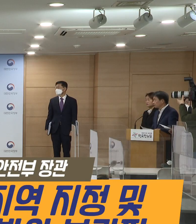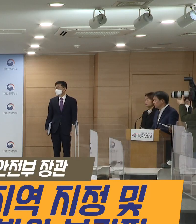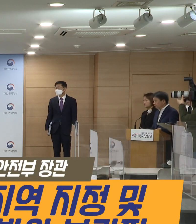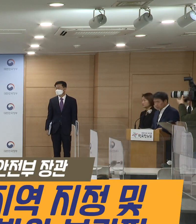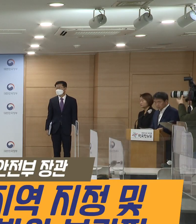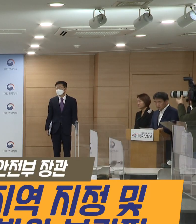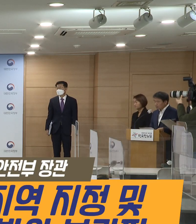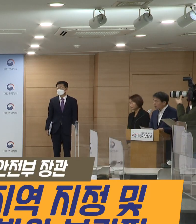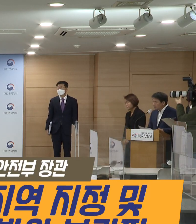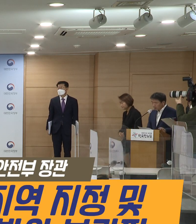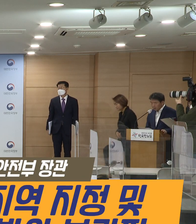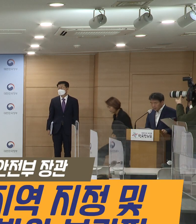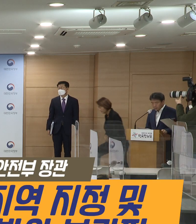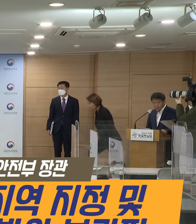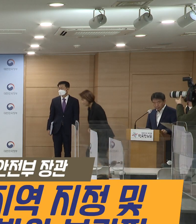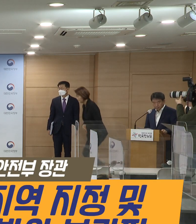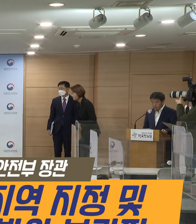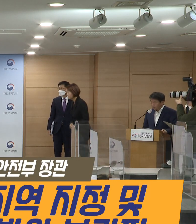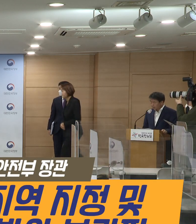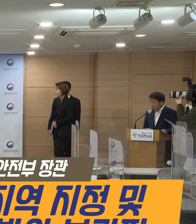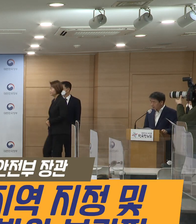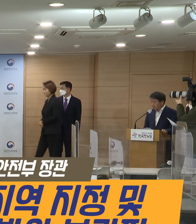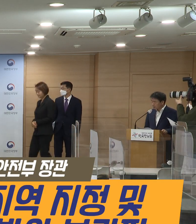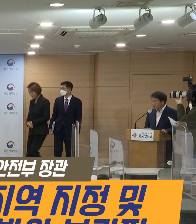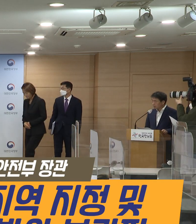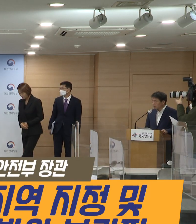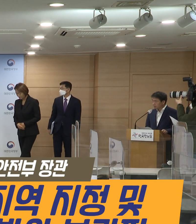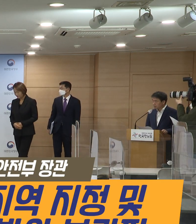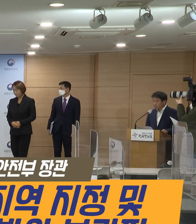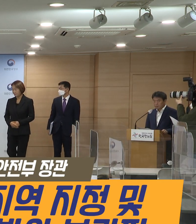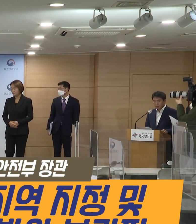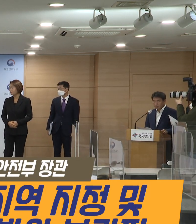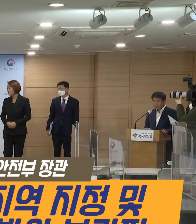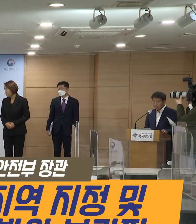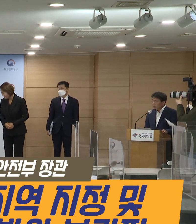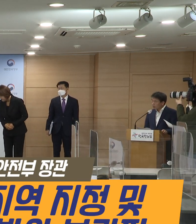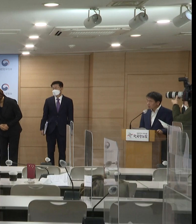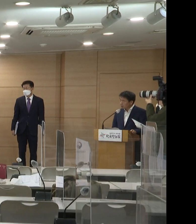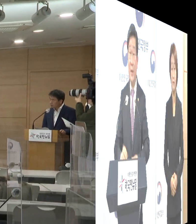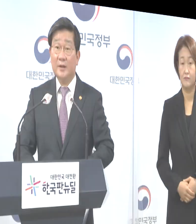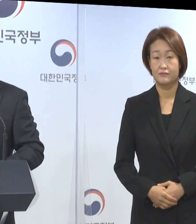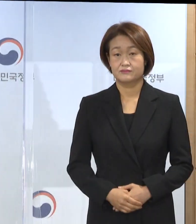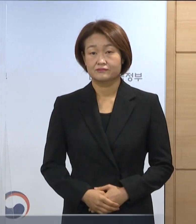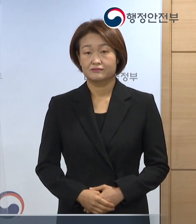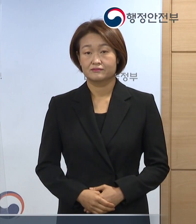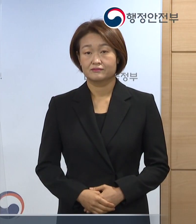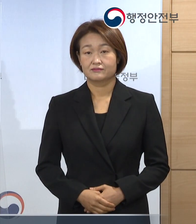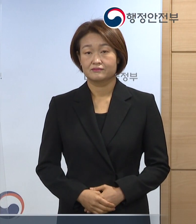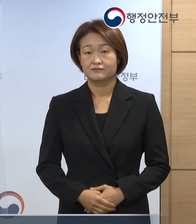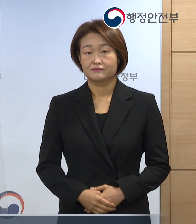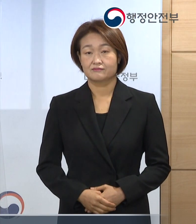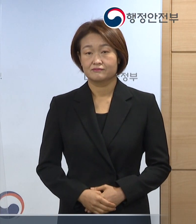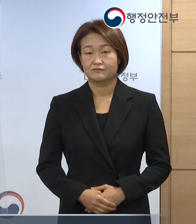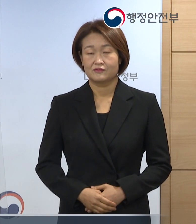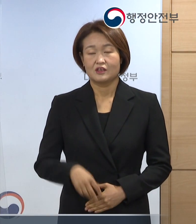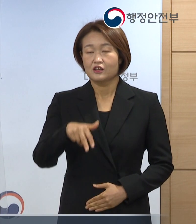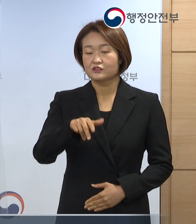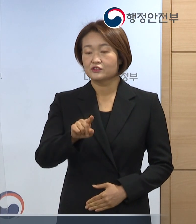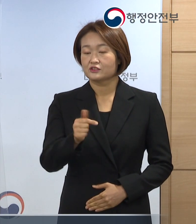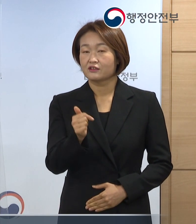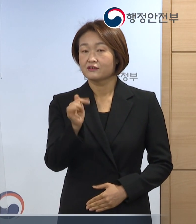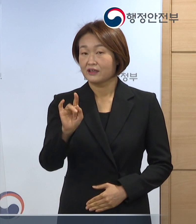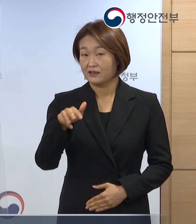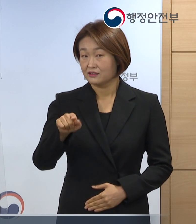지금부터 인구 감소지역 지정 및 지원 방향 브리핑을 시작하도록 하겠습니다. 행정연전부 장관